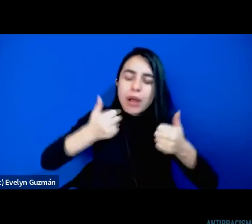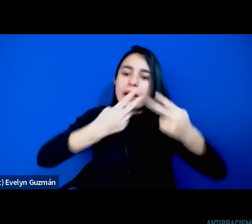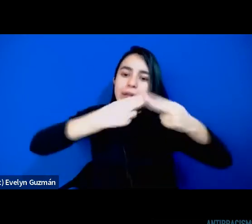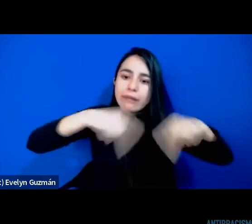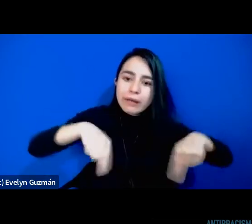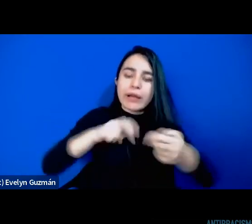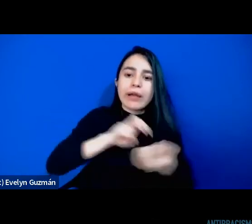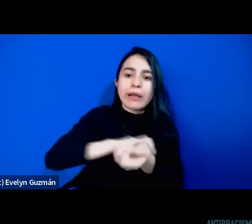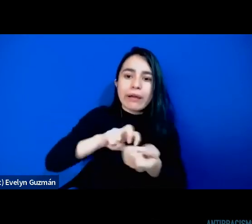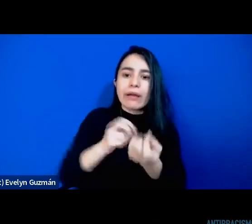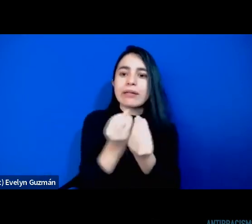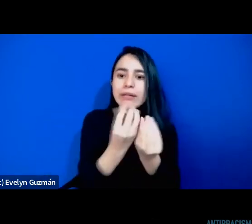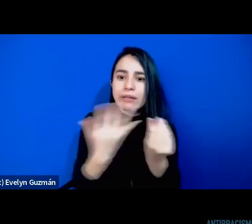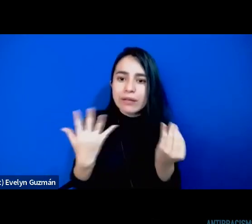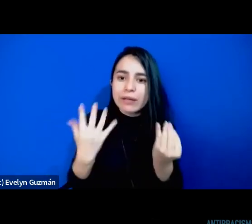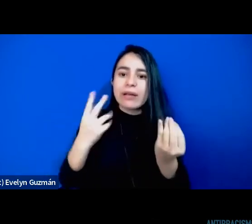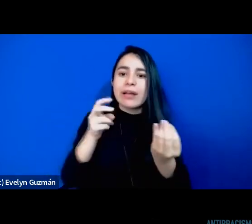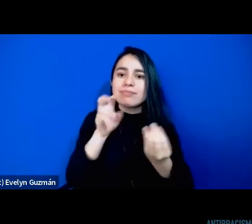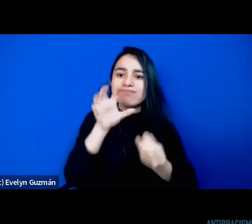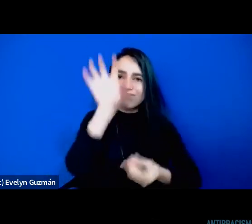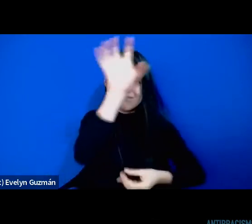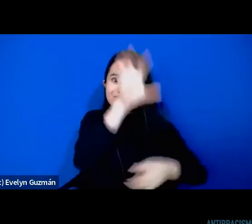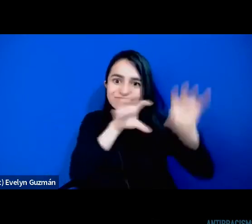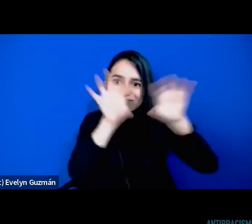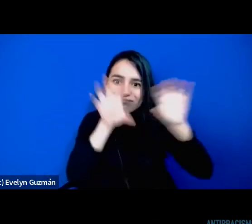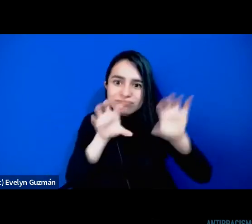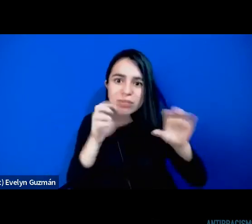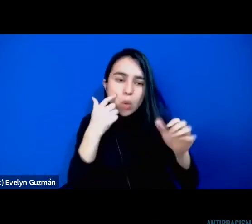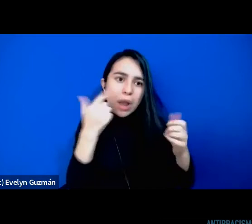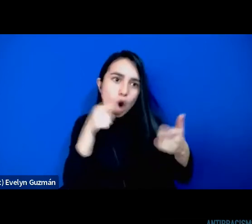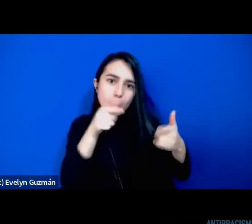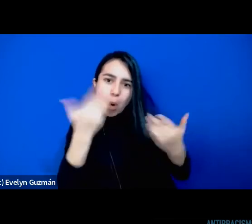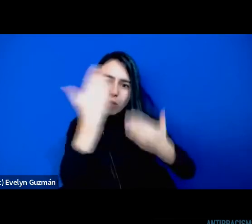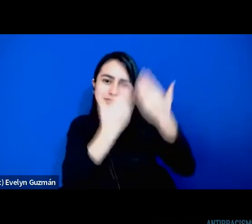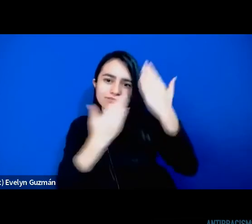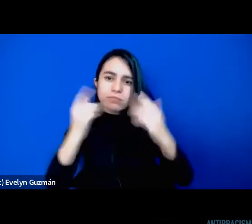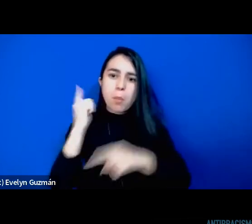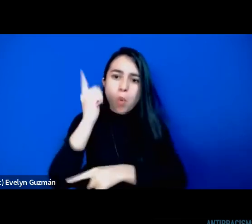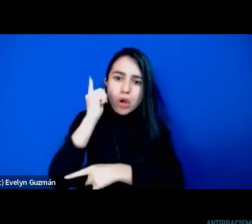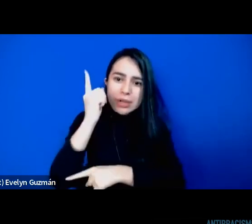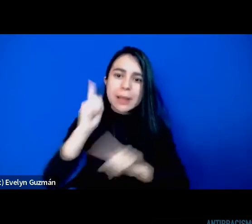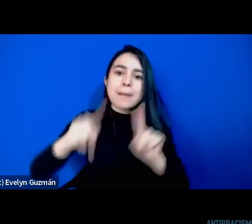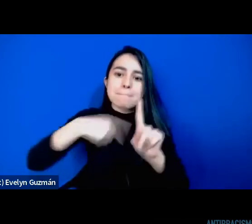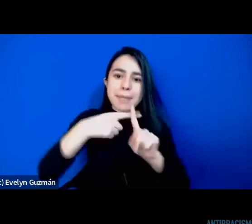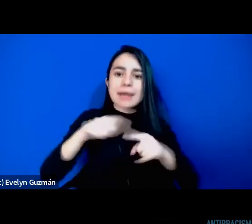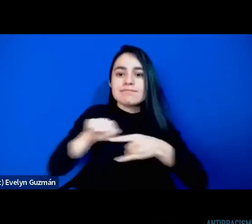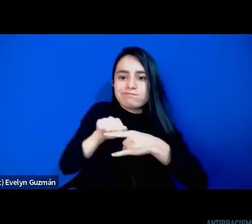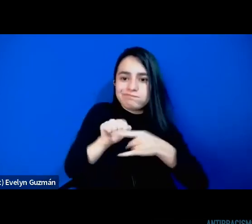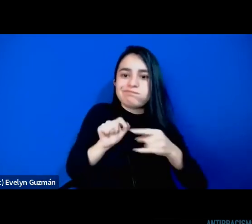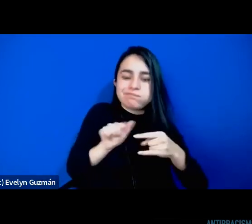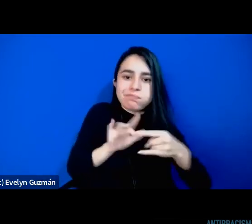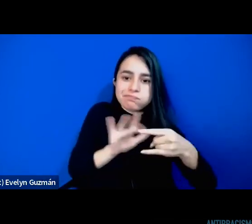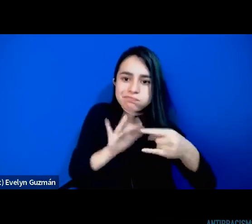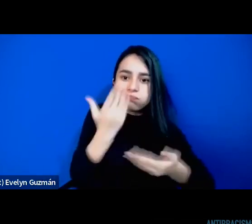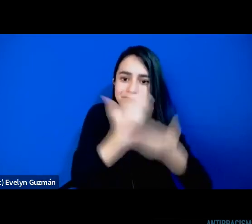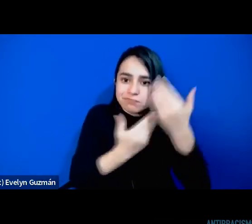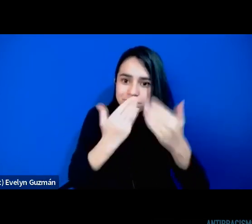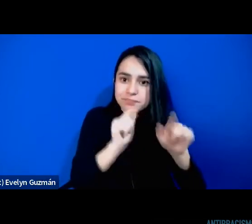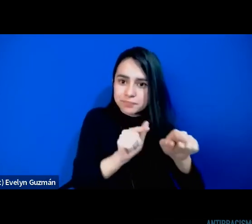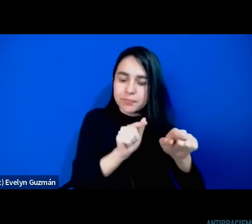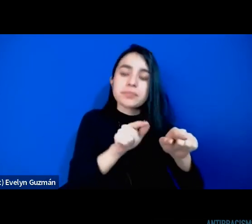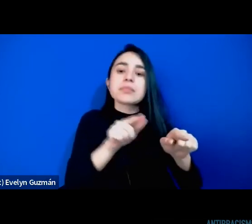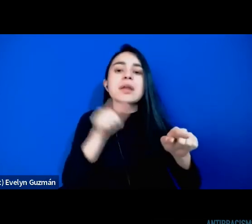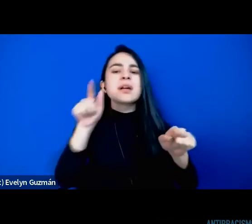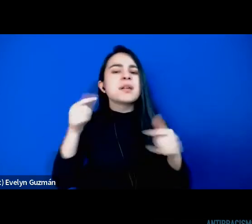regiones están en un horizonte analítico y propiamente empírico para para para concluir